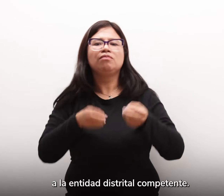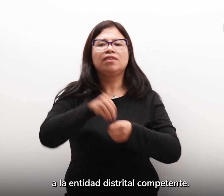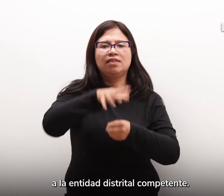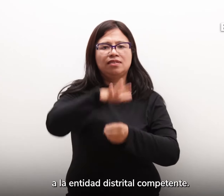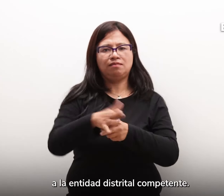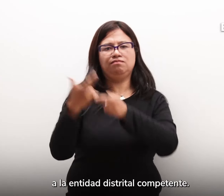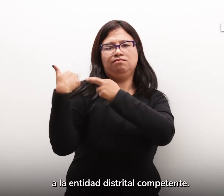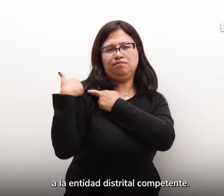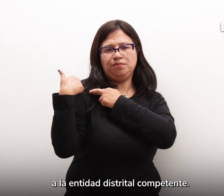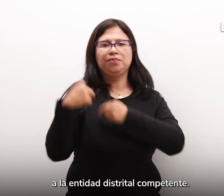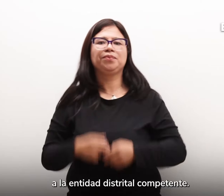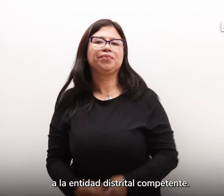distrital competente.